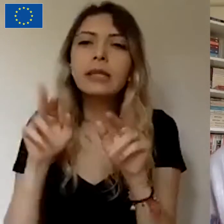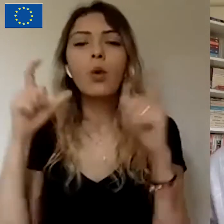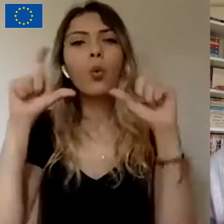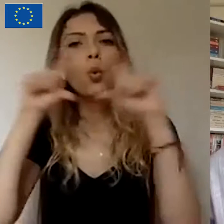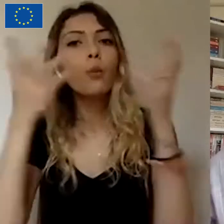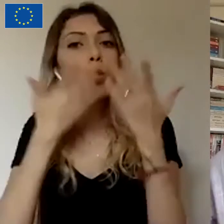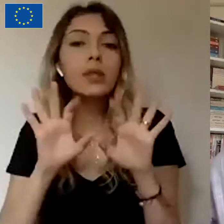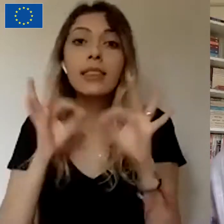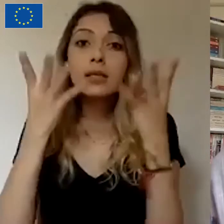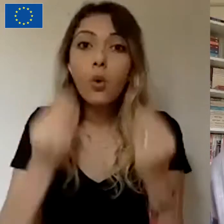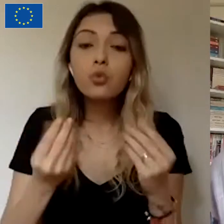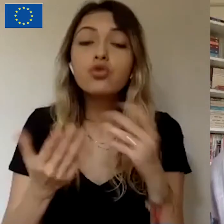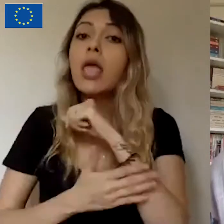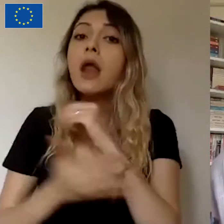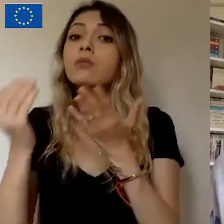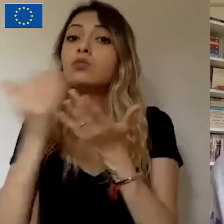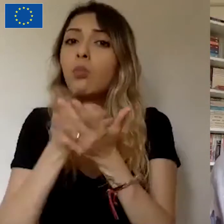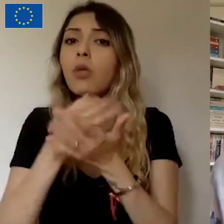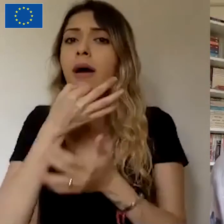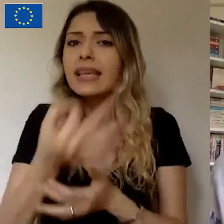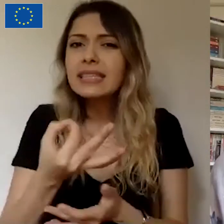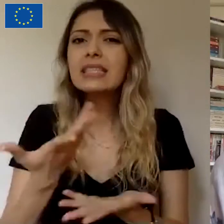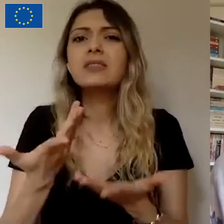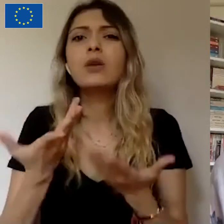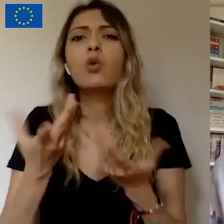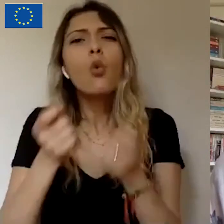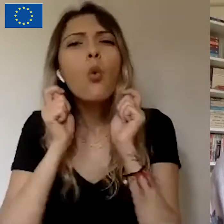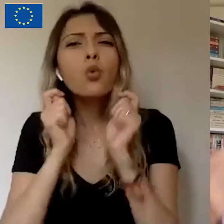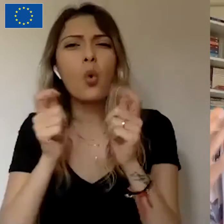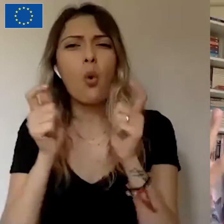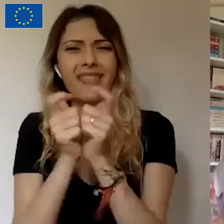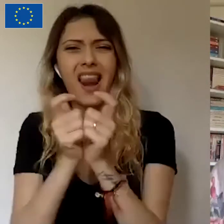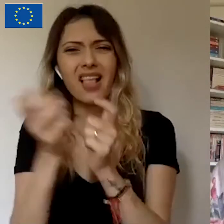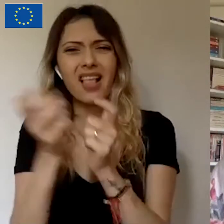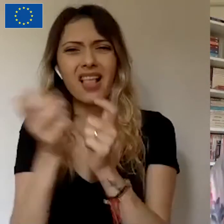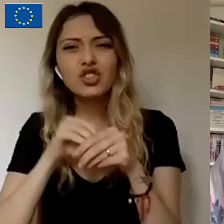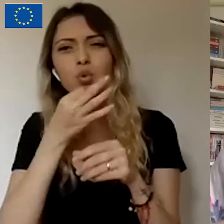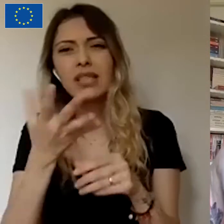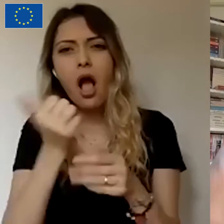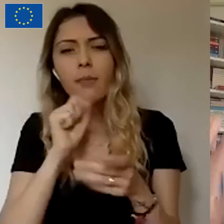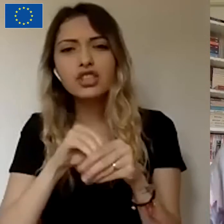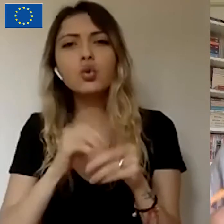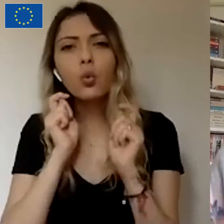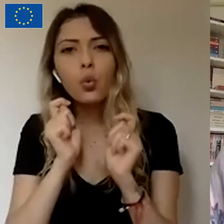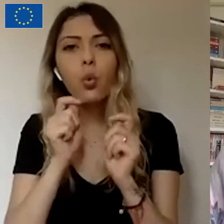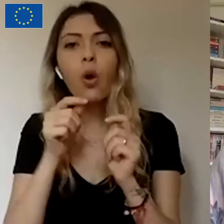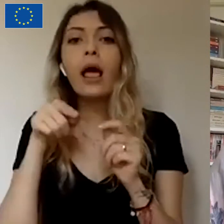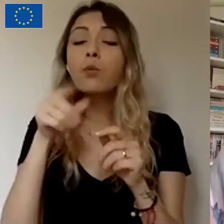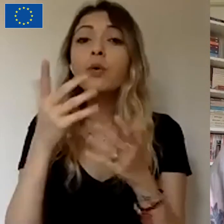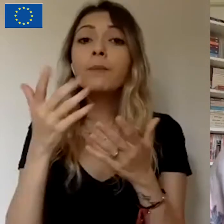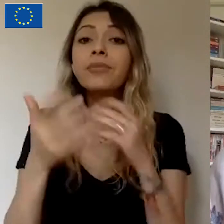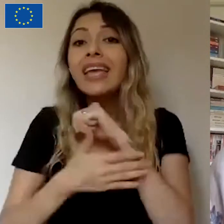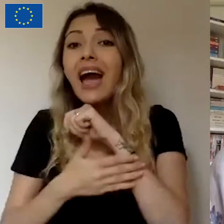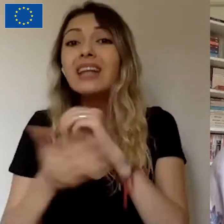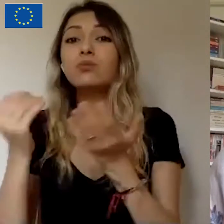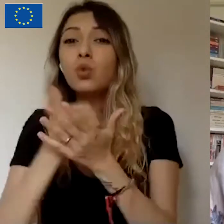izniyle sivil toplum örgütlerinin oldukça sorun yaşadığı başlıklardan biri oluyor. Siz sivil toplum örgütlerinden yardım toplama izni